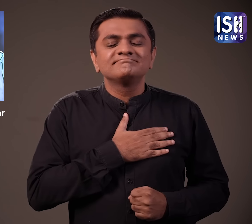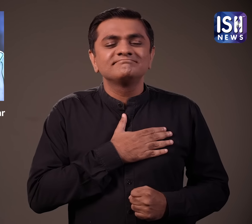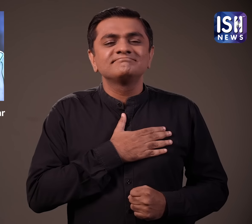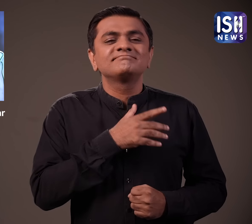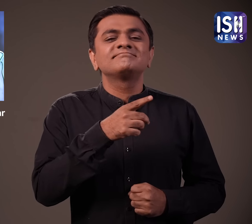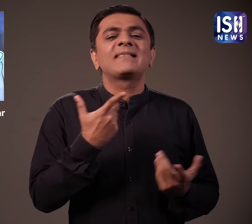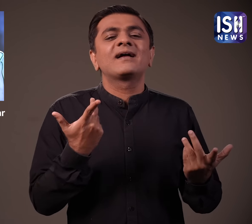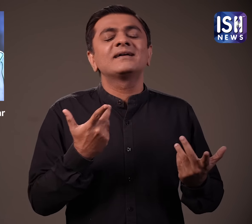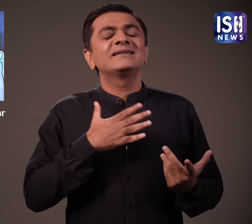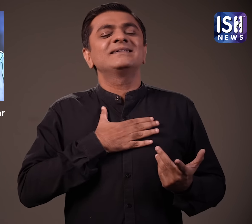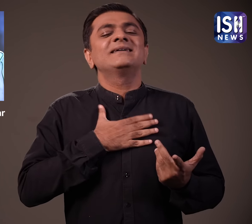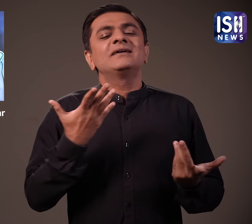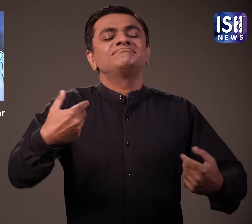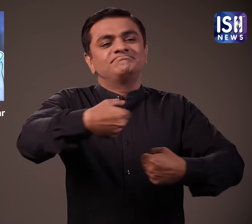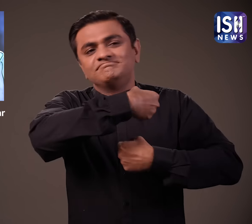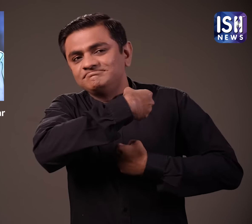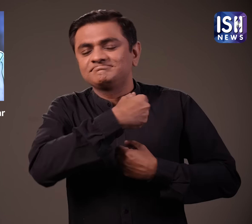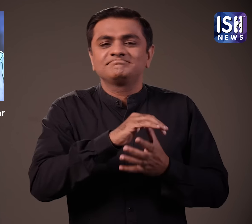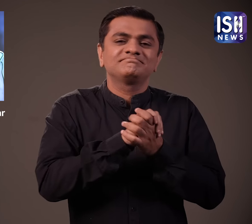उन्होंने एलगर को कसकर गले लगा लिया